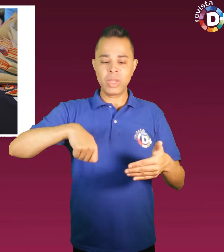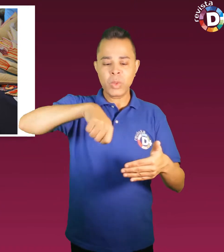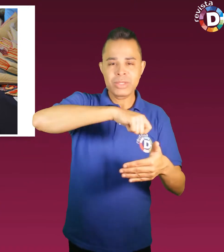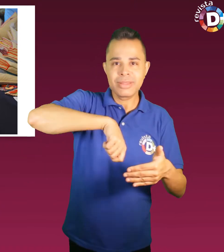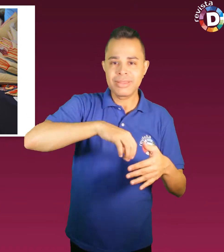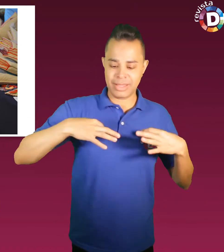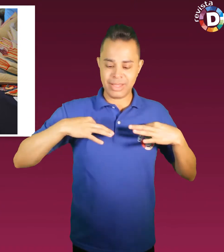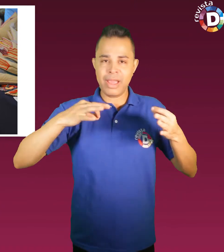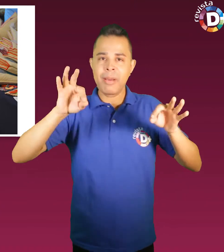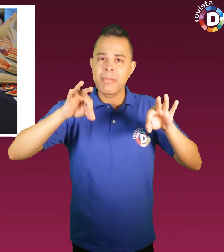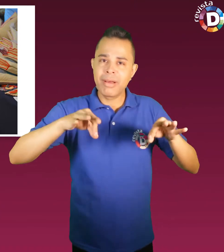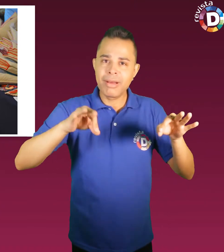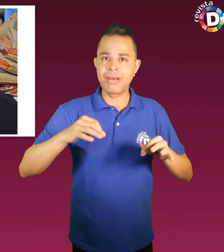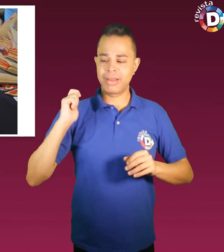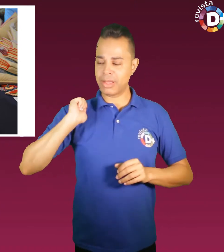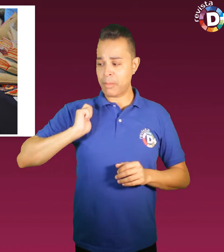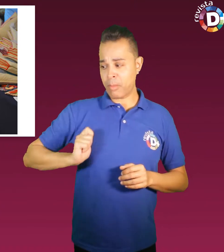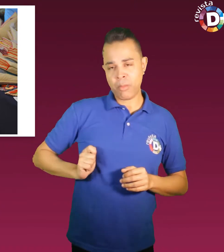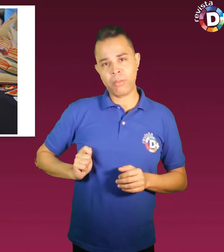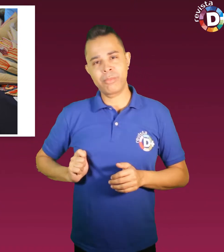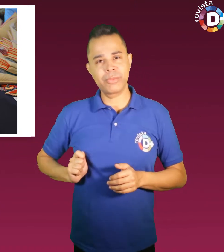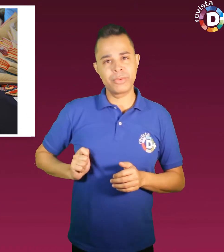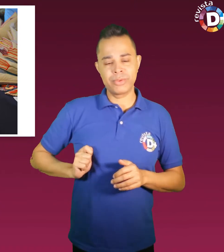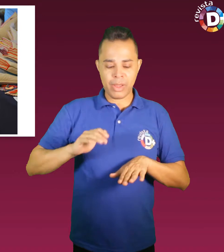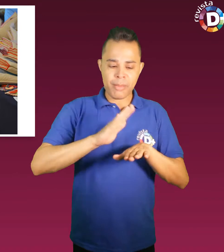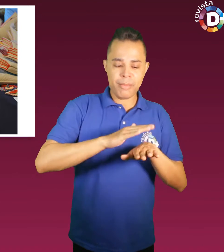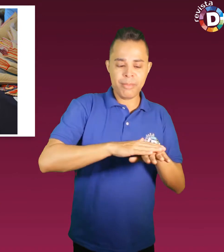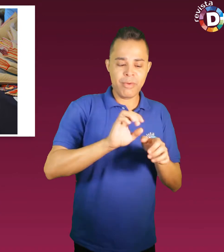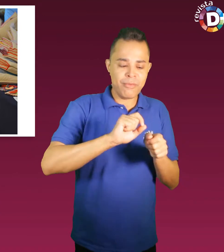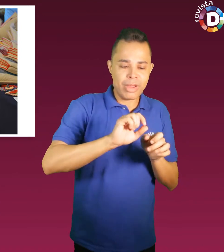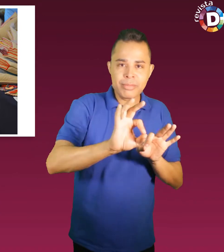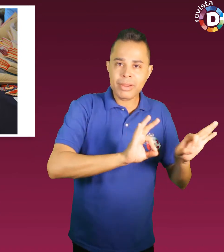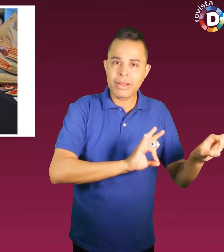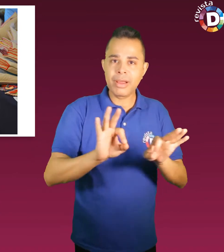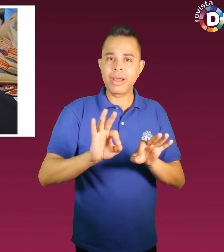e bolsas personalizadas, que mostram um trabalho artesanal de qualidade.